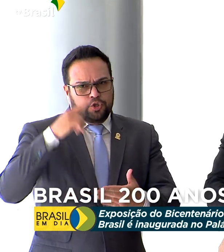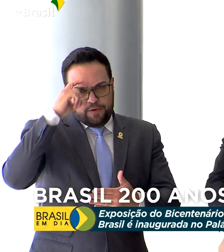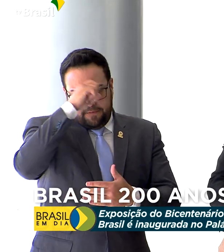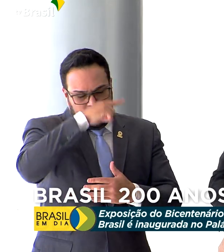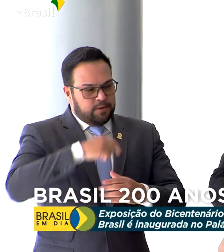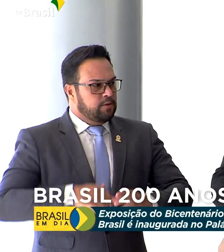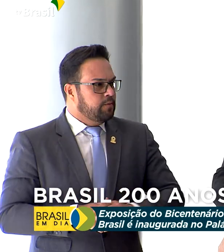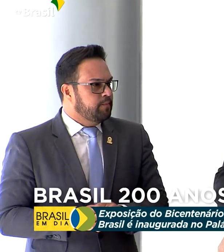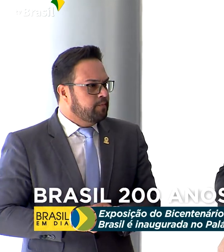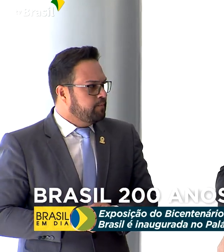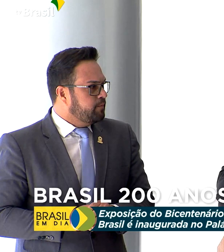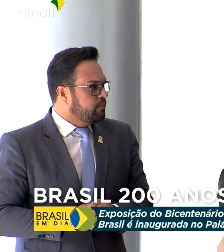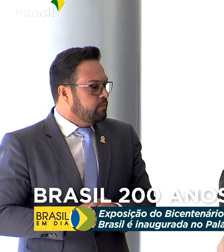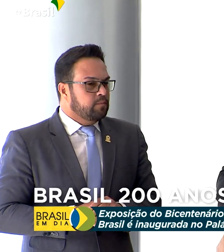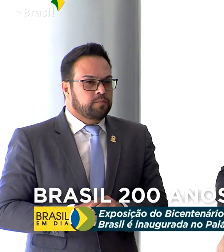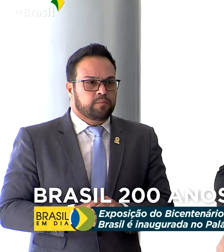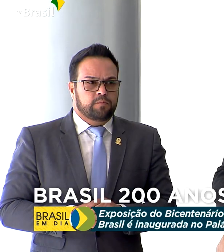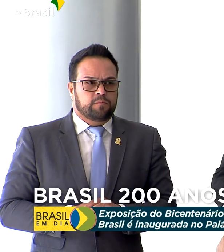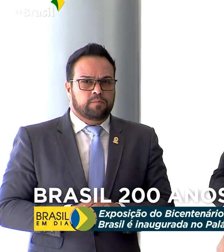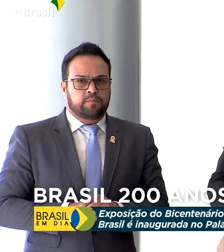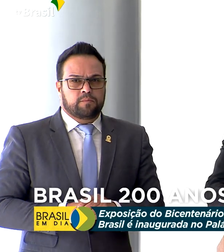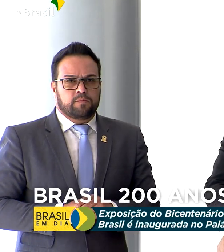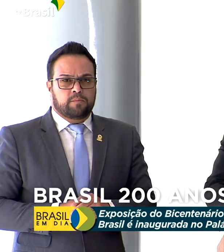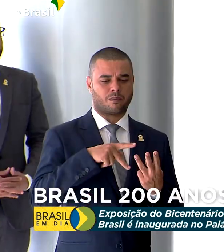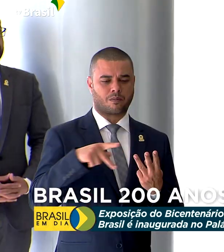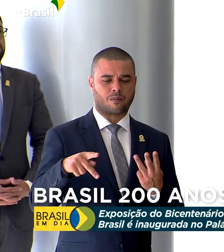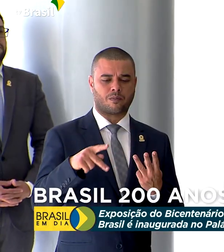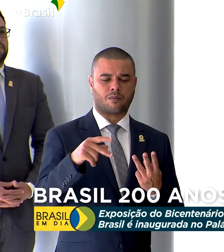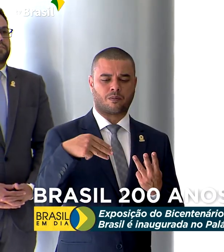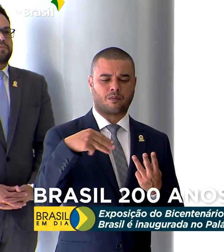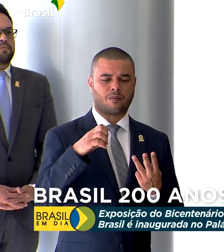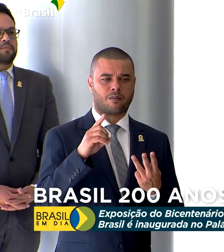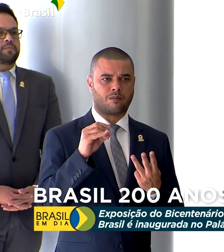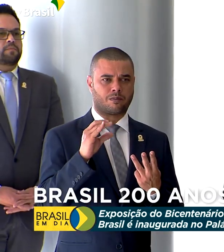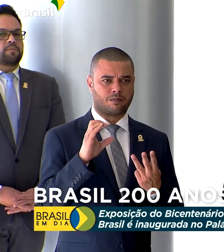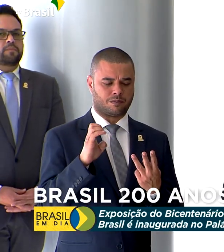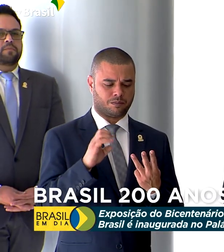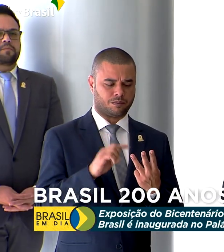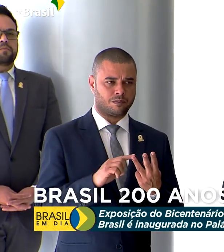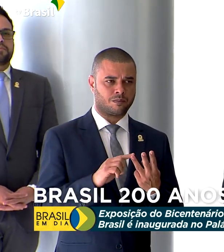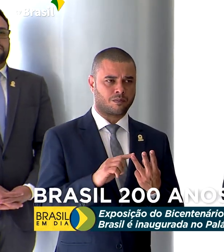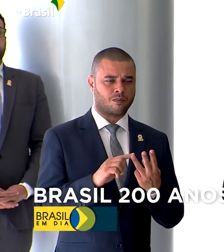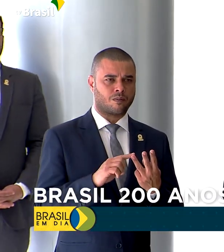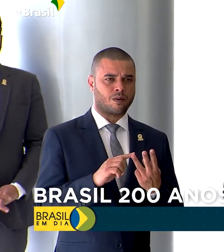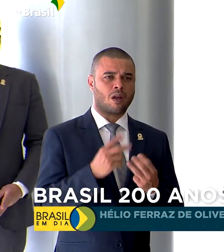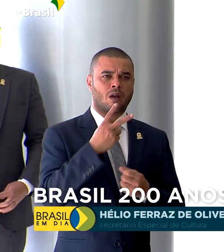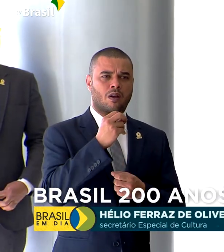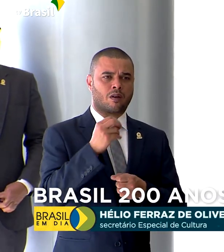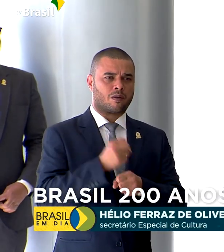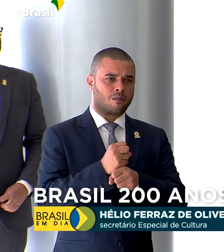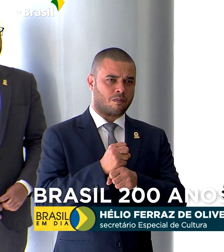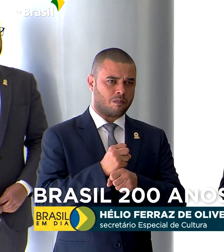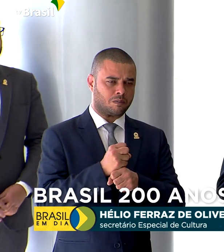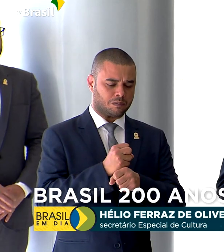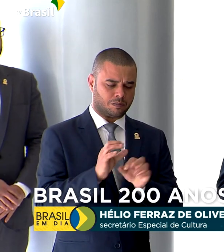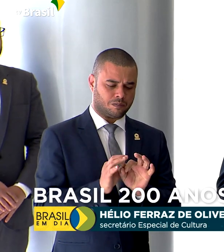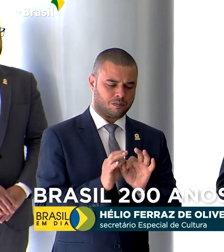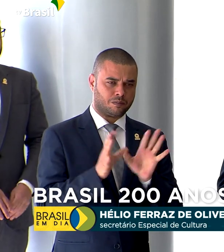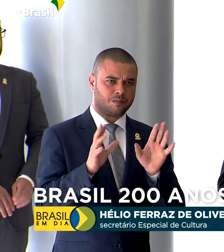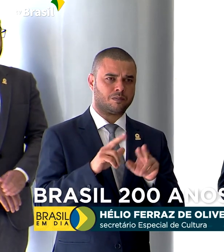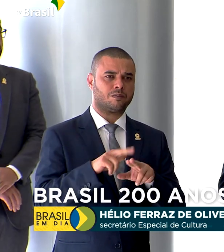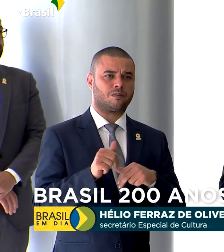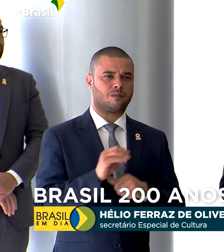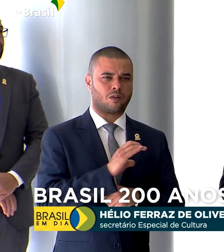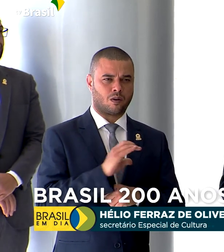espaço de terra chamado Brasil. O bicentenário da independência é comemorado pelo Poder Executivo, baseado em